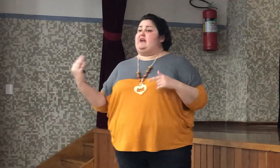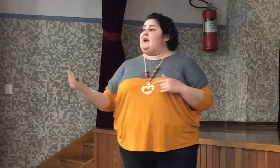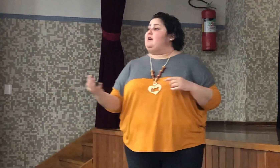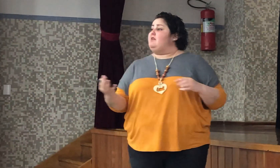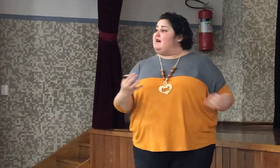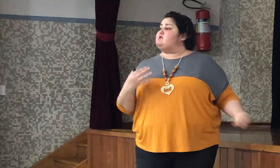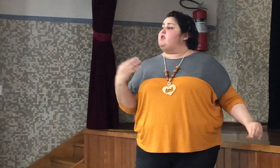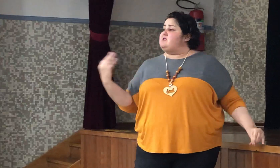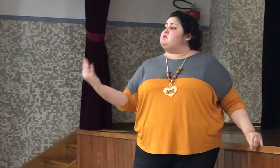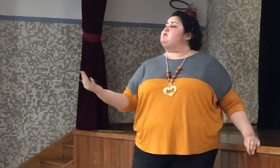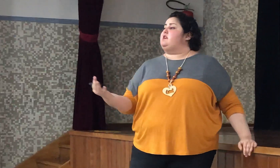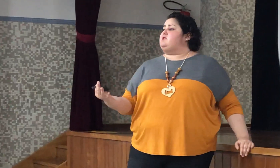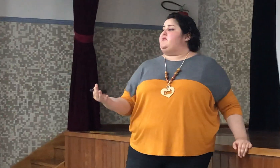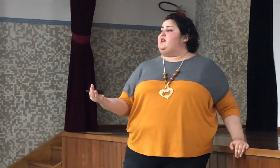olhar as coisas de um jeito diferente.